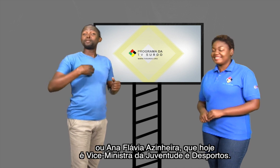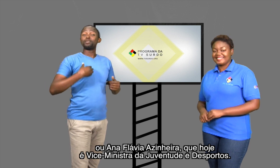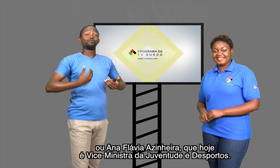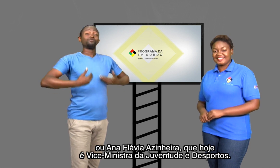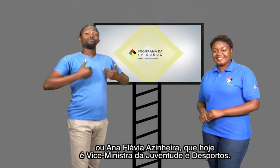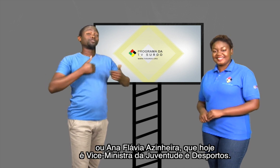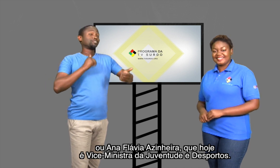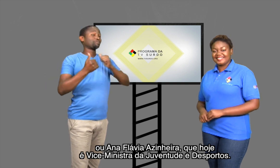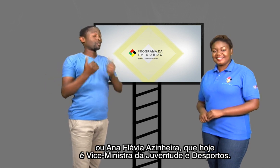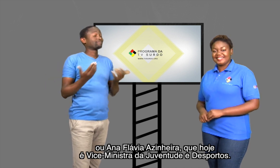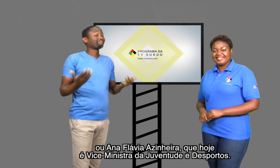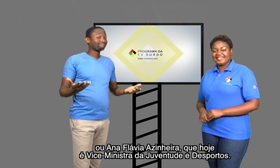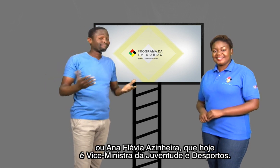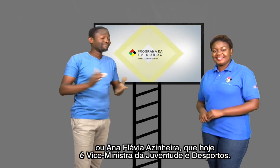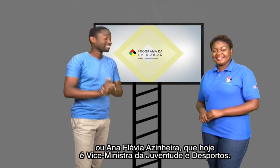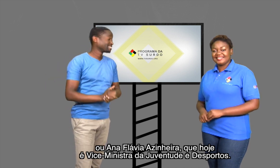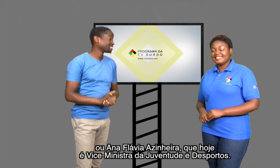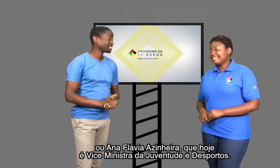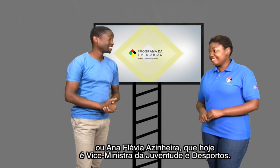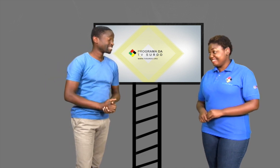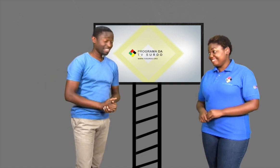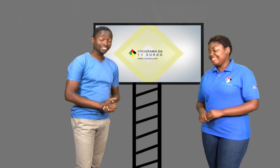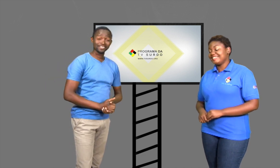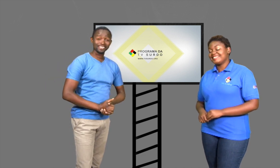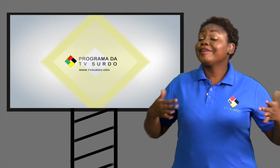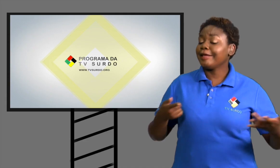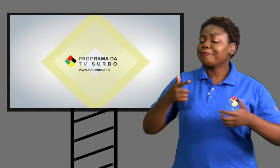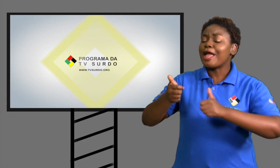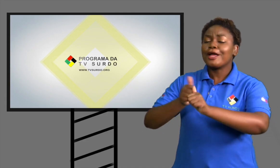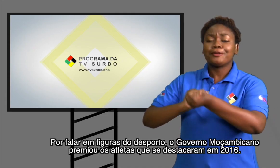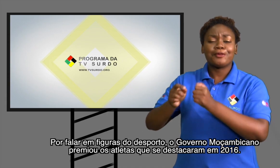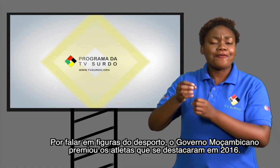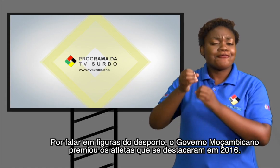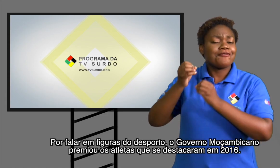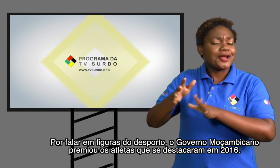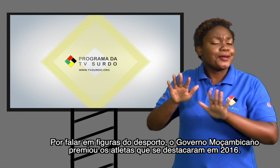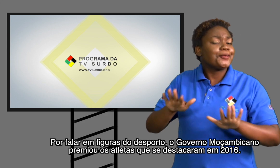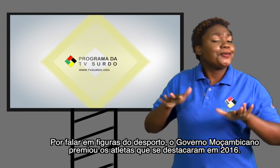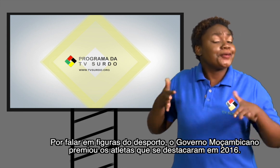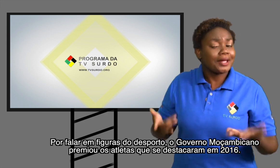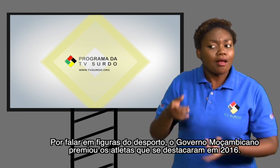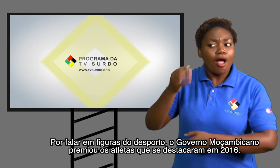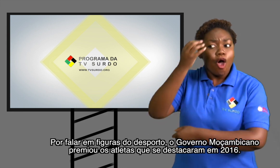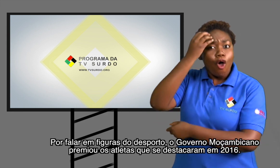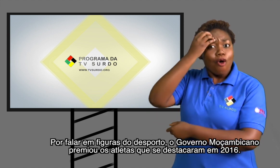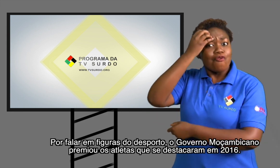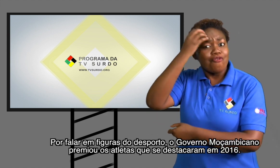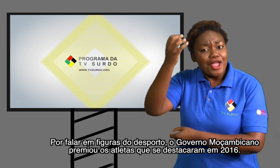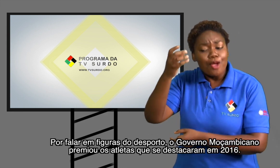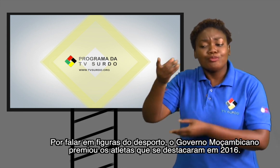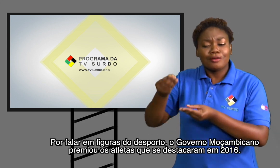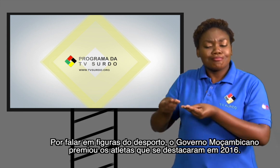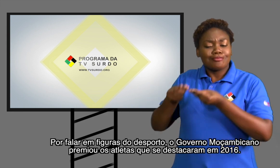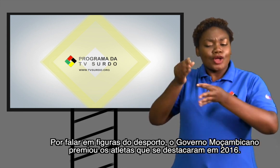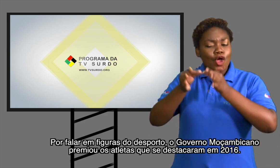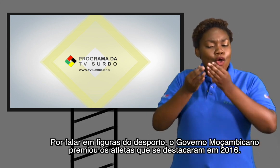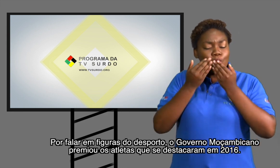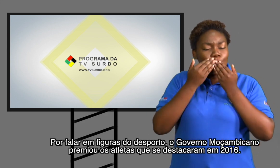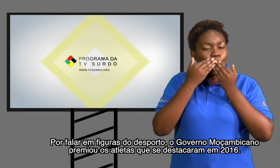vice-ministra da Juventude e Desportos. Por falar em figuras do desporto, o governo